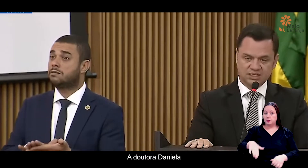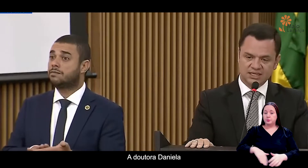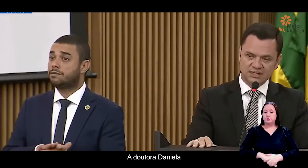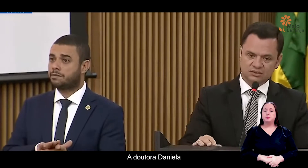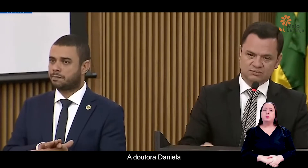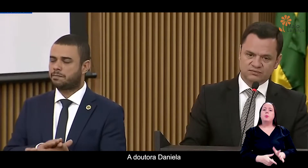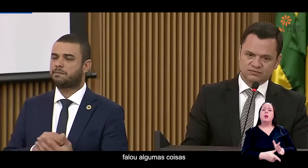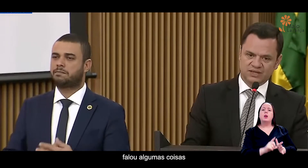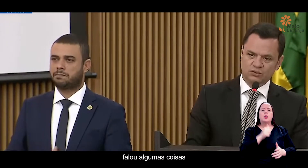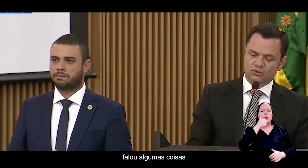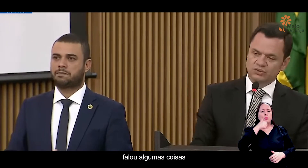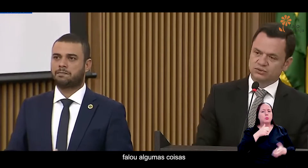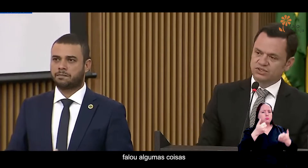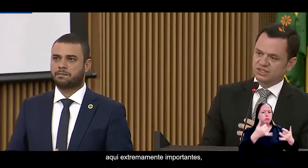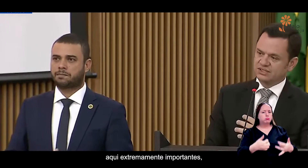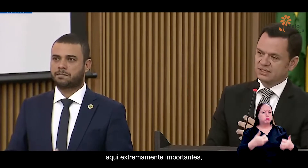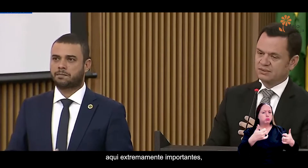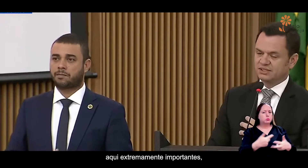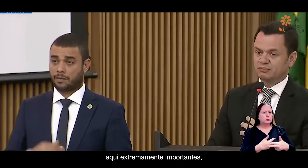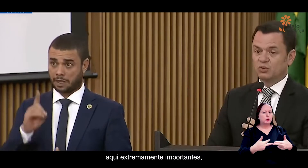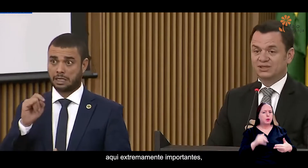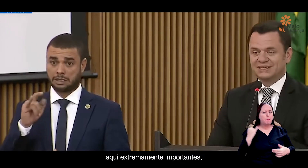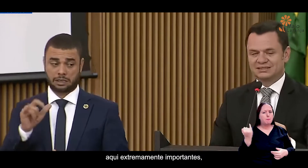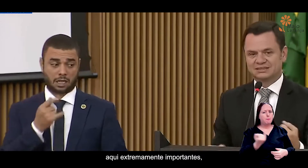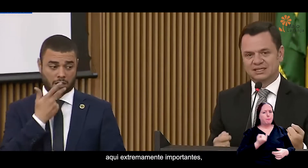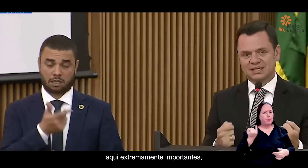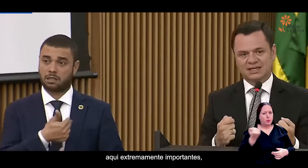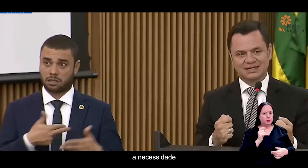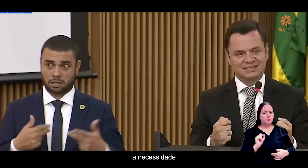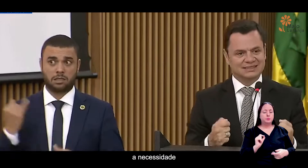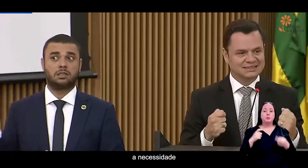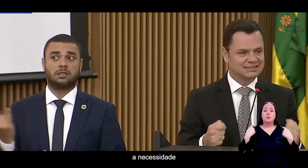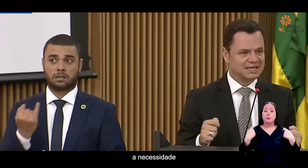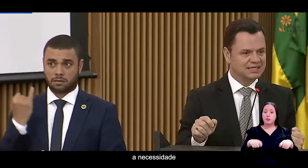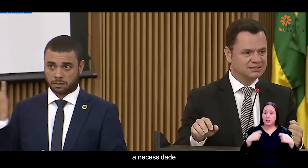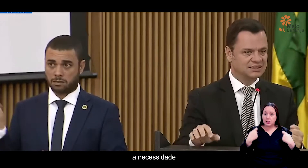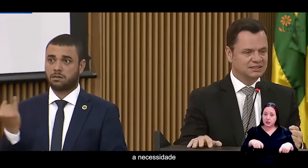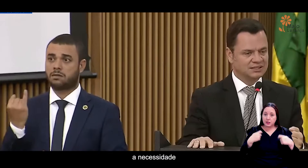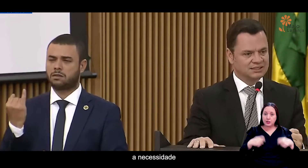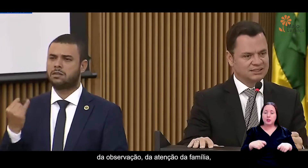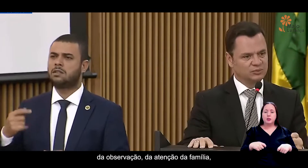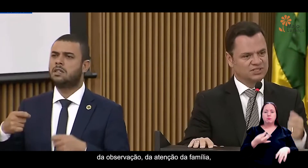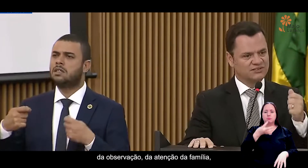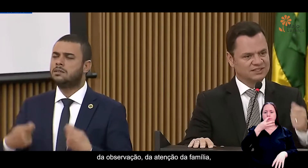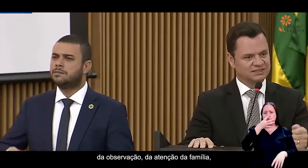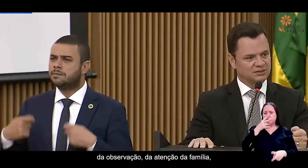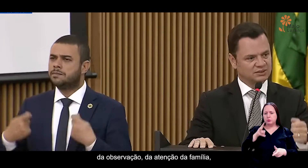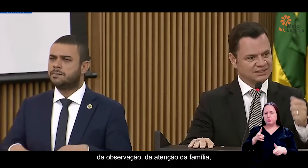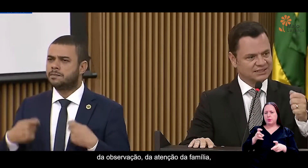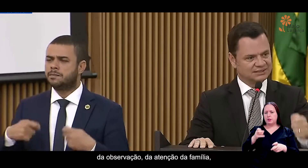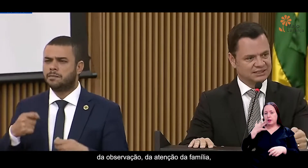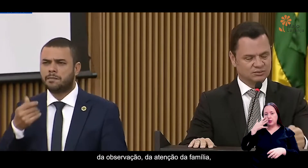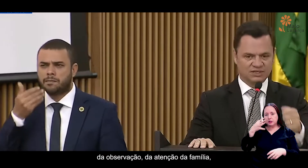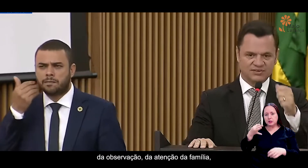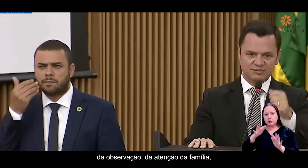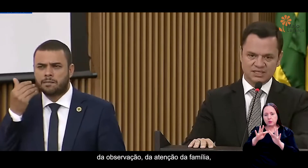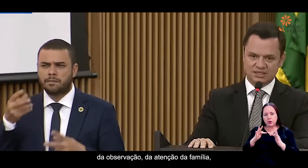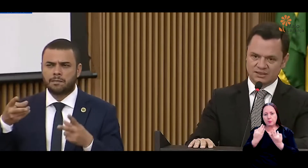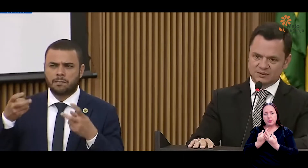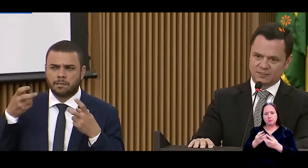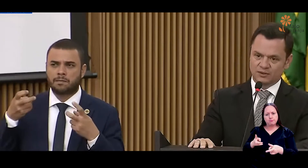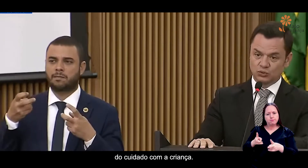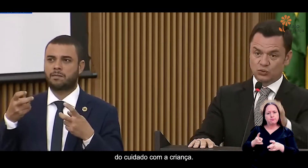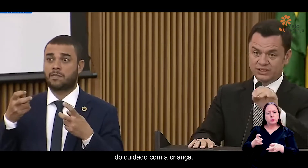A doutora Daniela falou algumas coisas aqui extremamente importantes, a necessidade da observação, da atenção, da